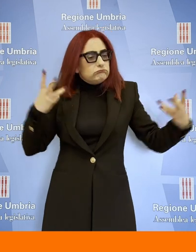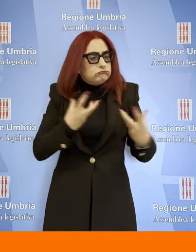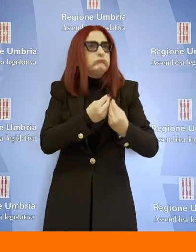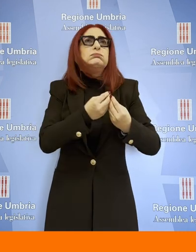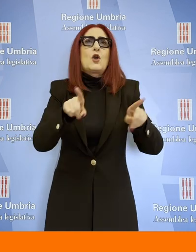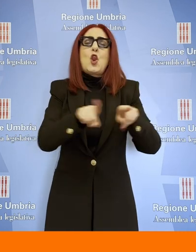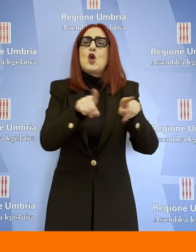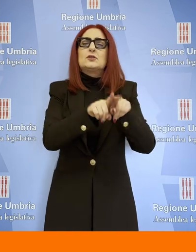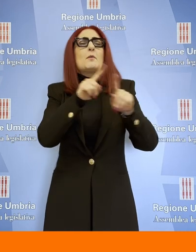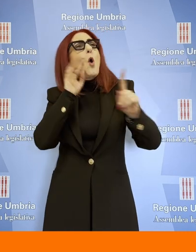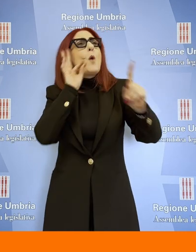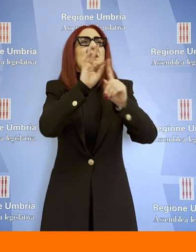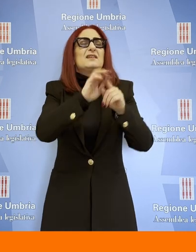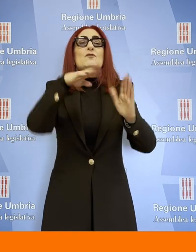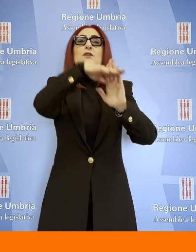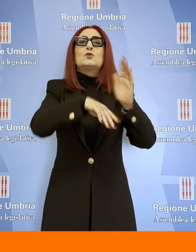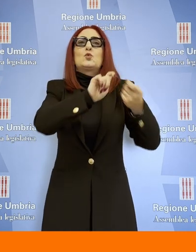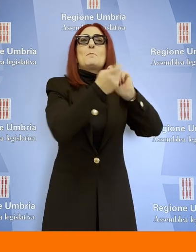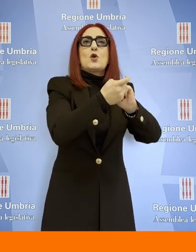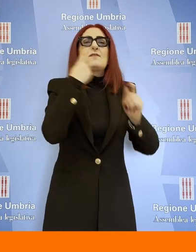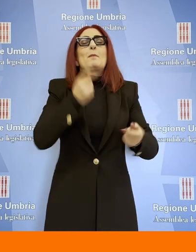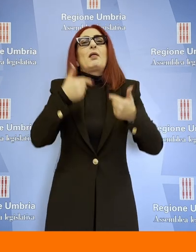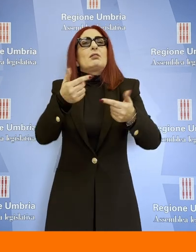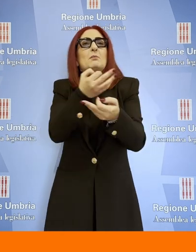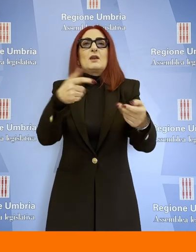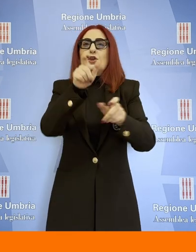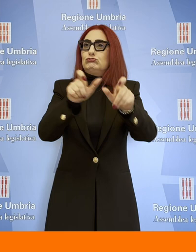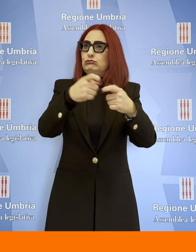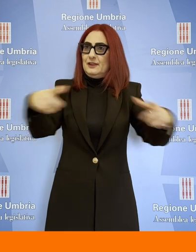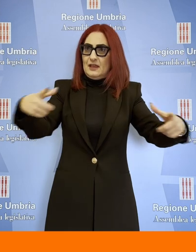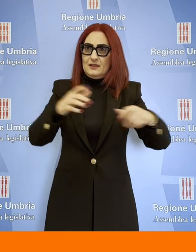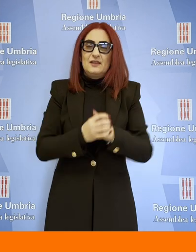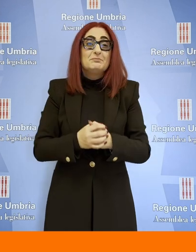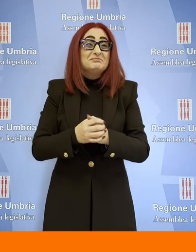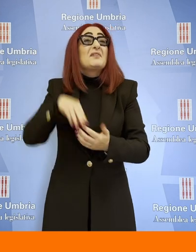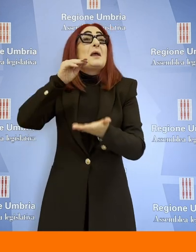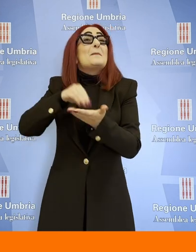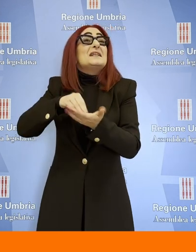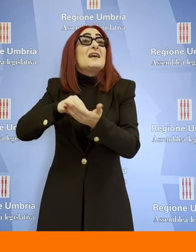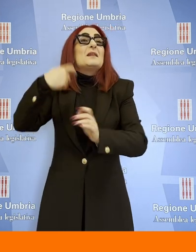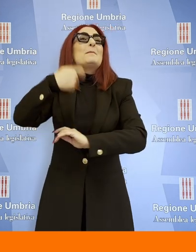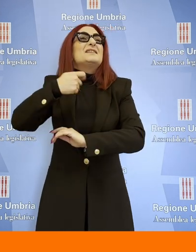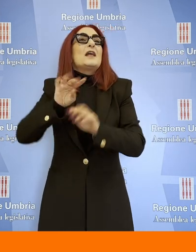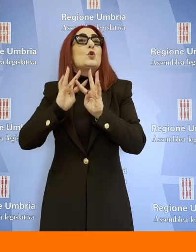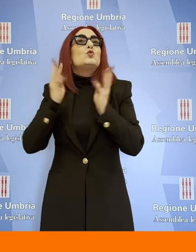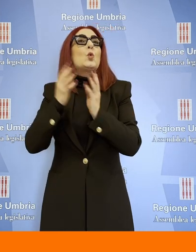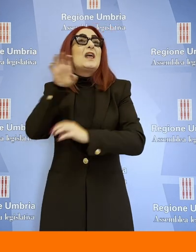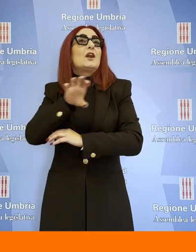nel solo interesse dei cittadini dell'Umbria. Presente anche la Presidente della Giunta regionale Donatella Tesei che si è complimentata